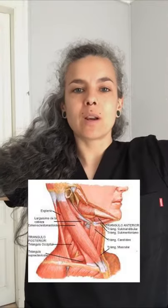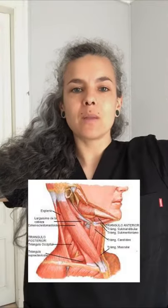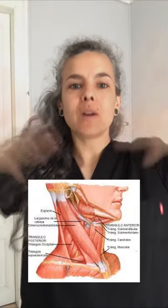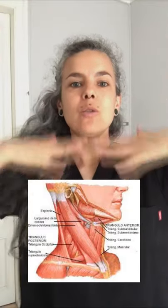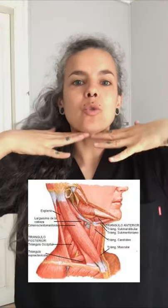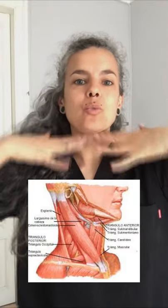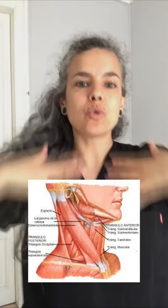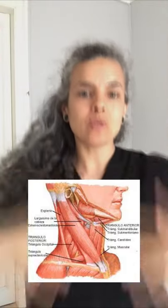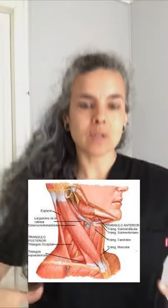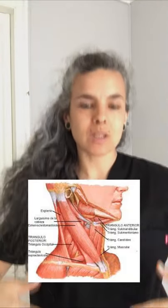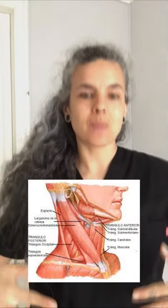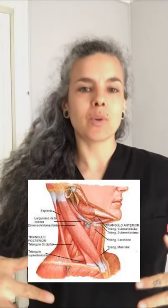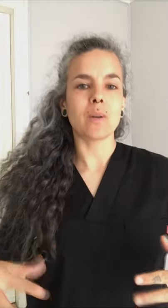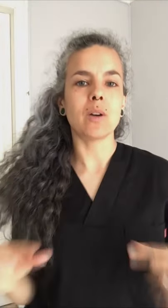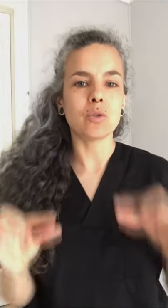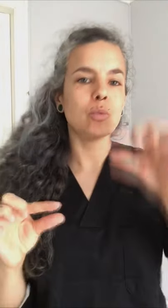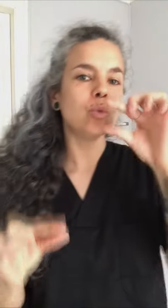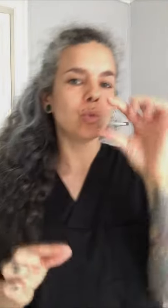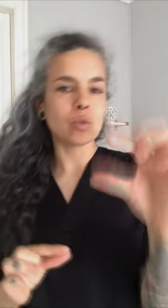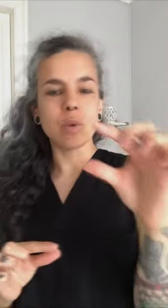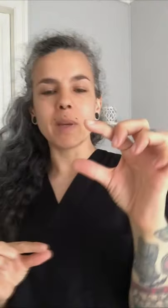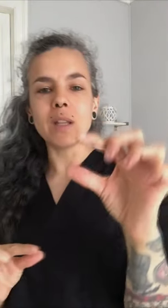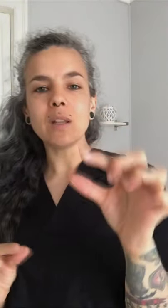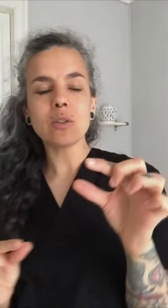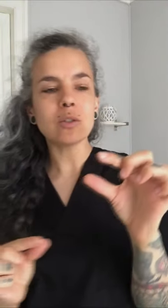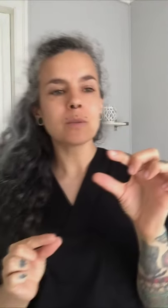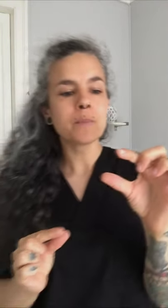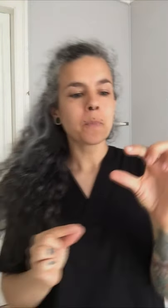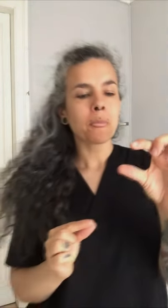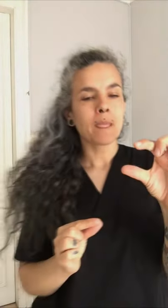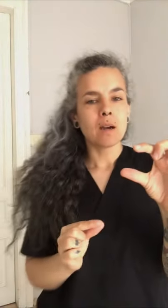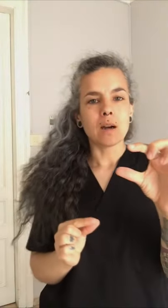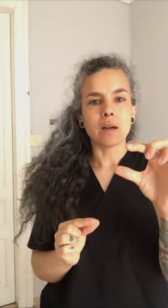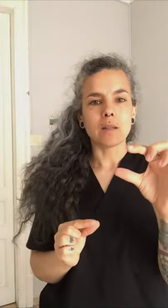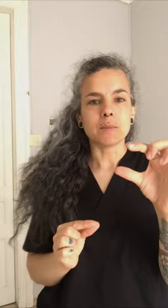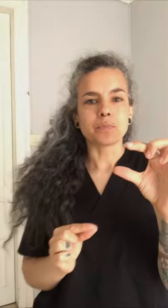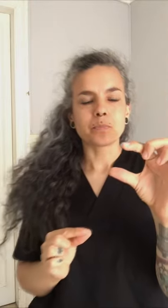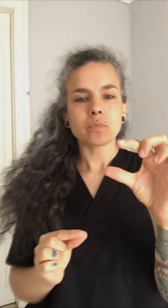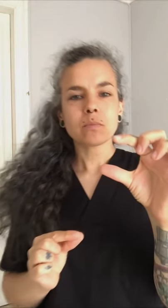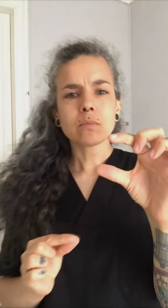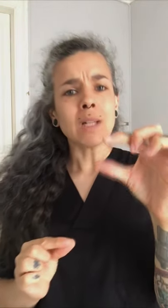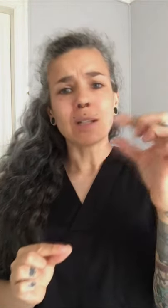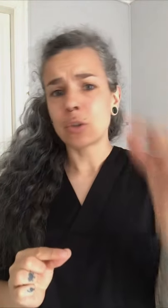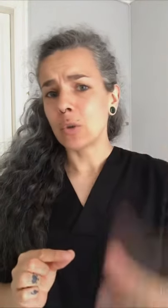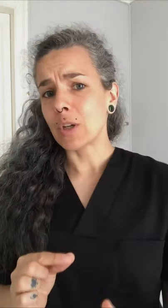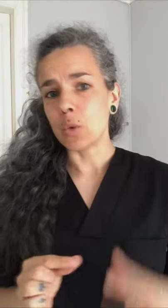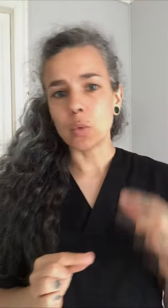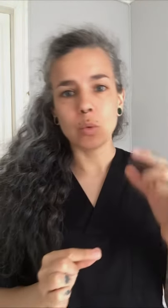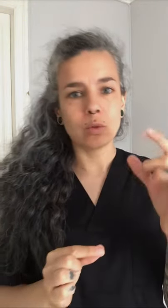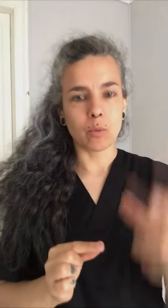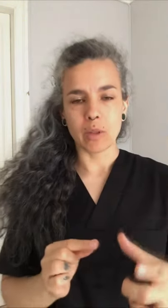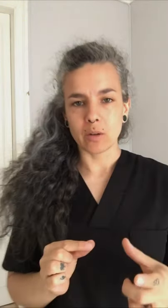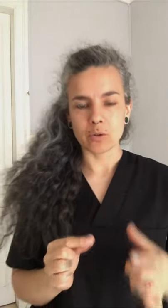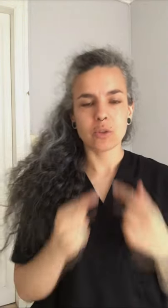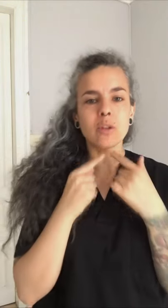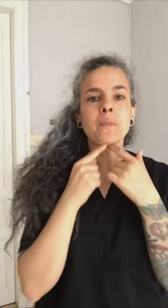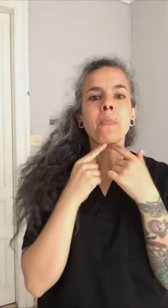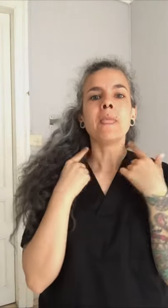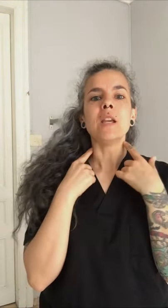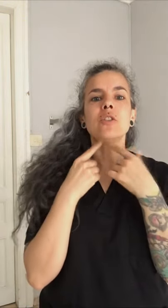arriba y unos músculos que están por abajo. Son músculos muy pequeñitos, tanto de longitud como de grosor, y